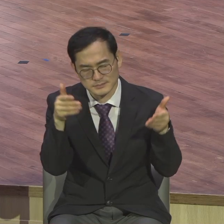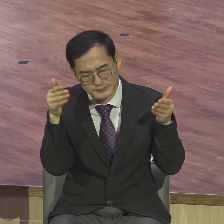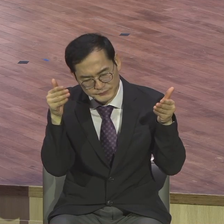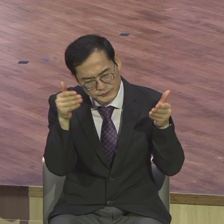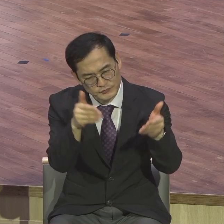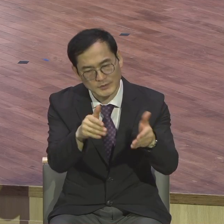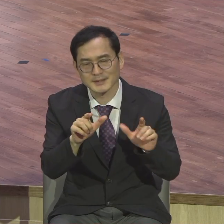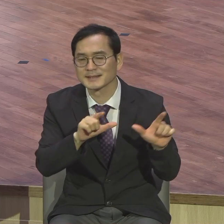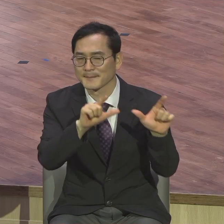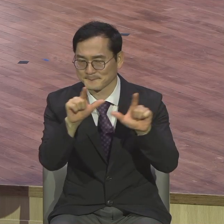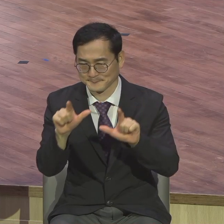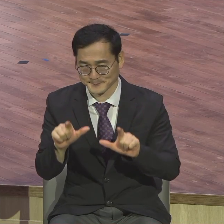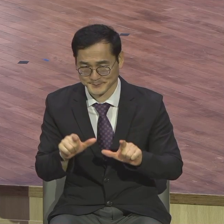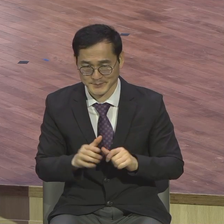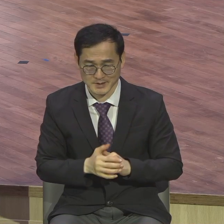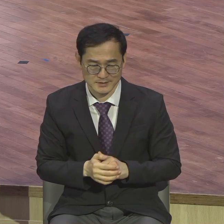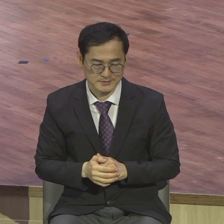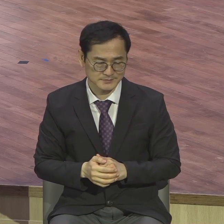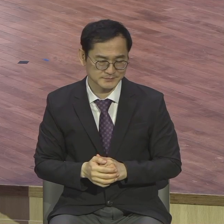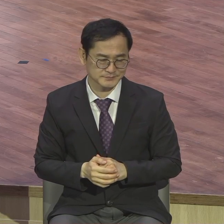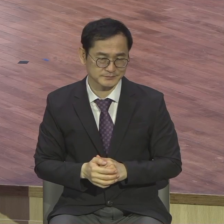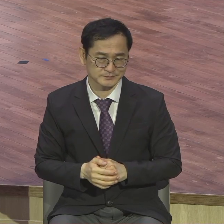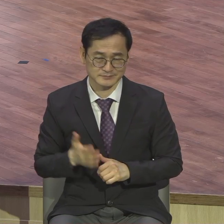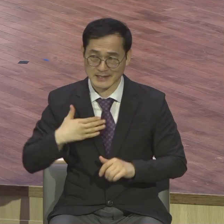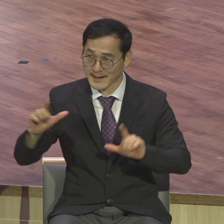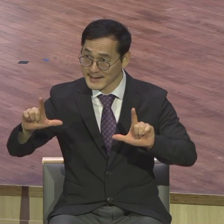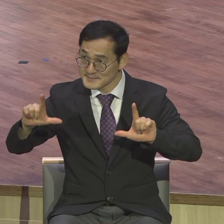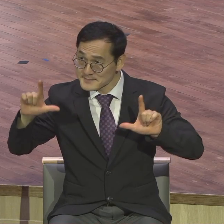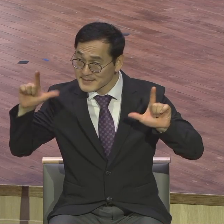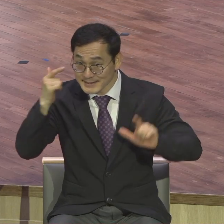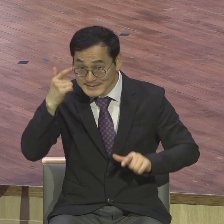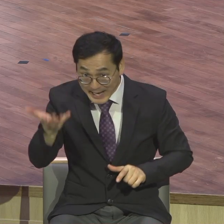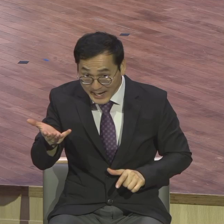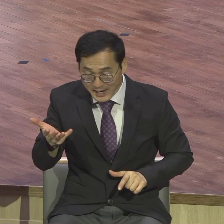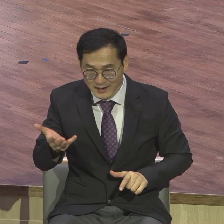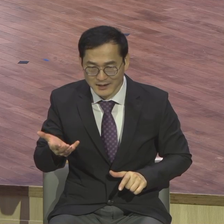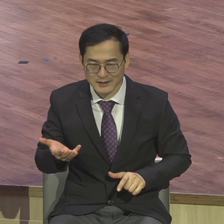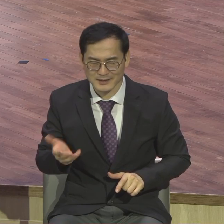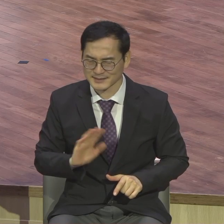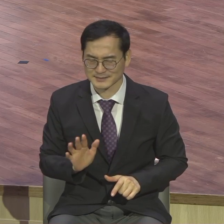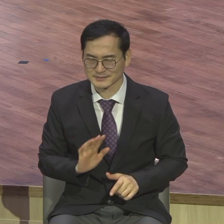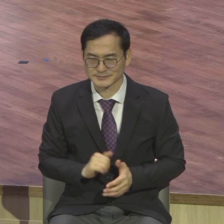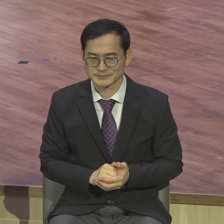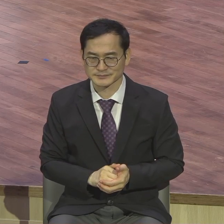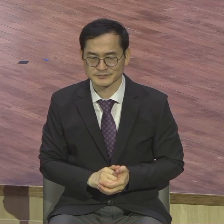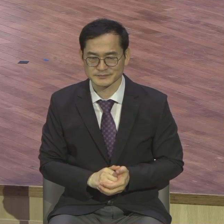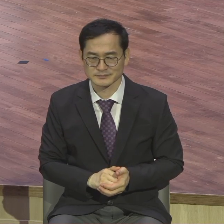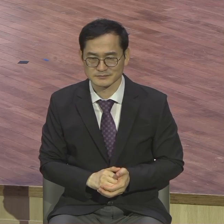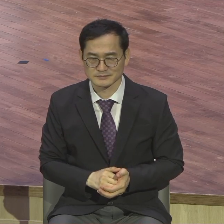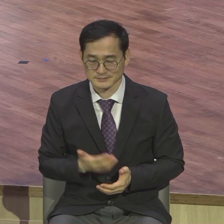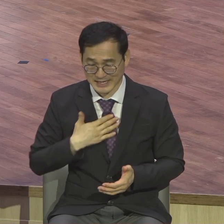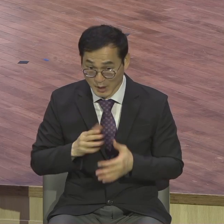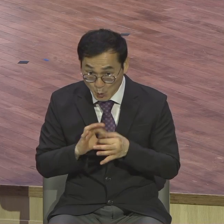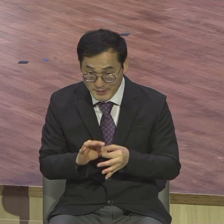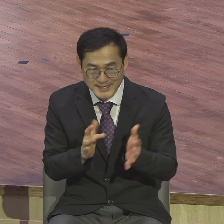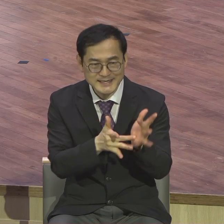내가 유명해졌냐 내가 이름이 더 알려졌느냐 아니에요 얼마나 나를 통해 직분을 통해 복음이 알려졌냐